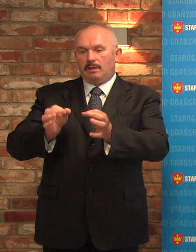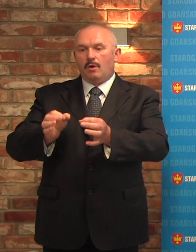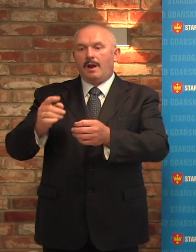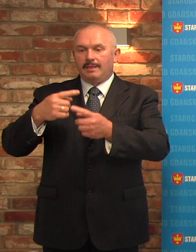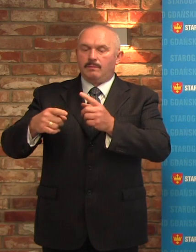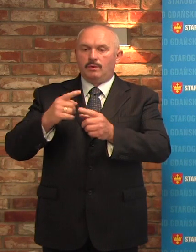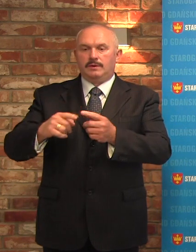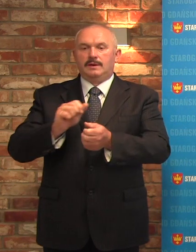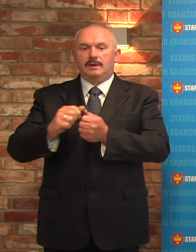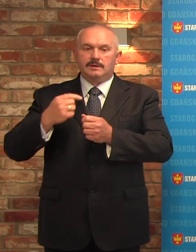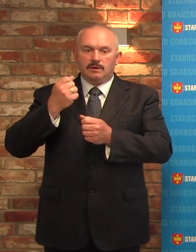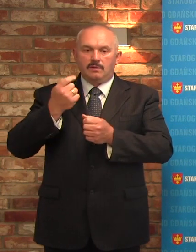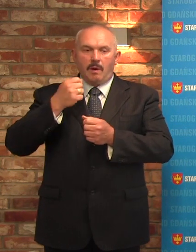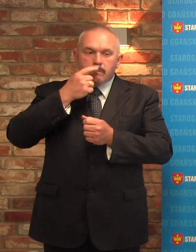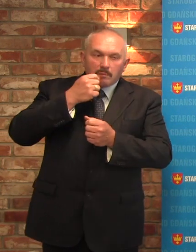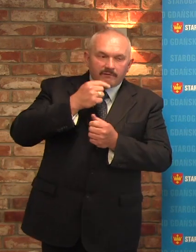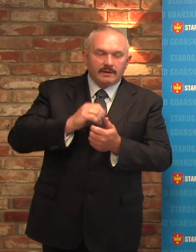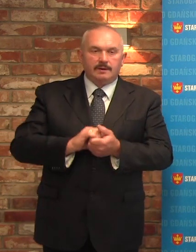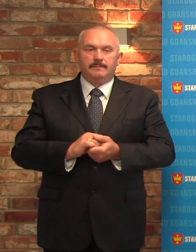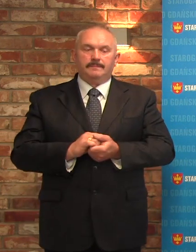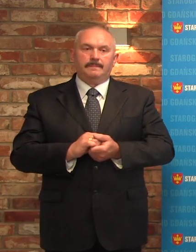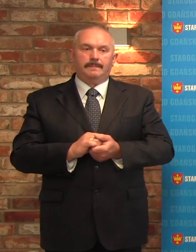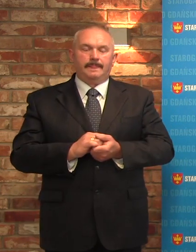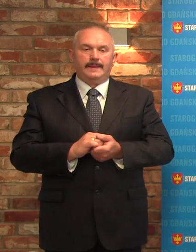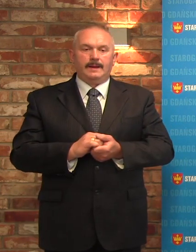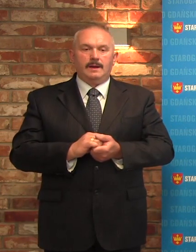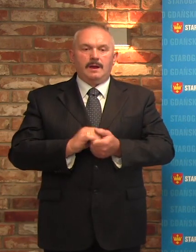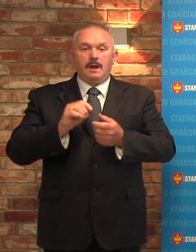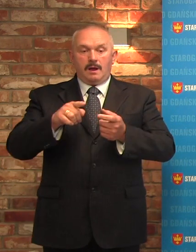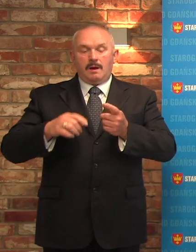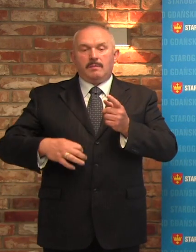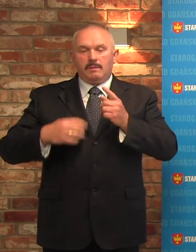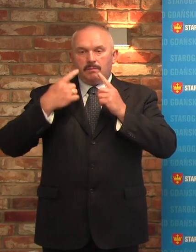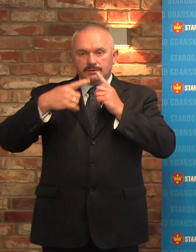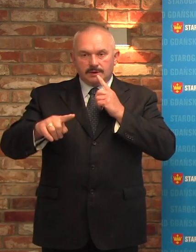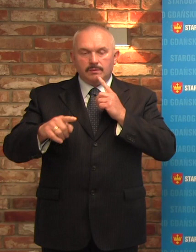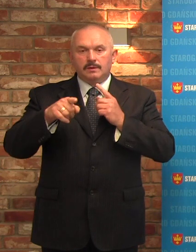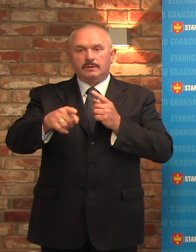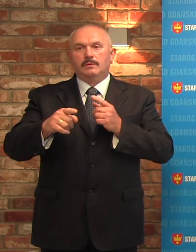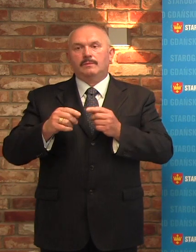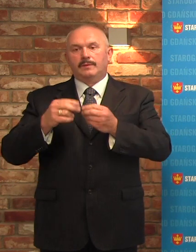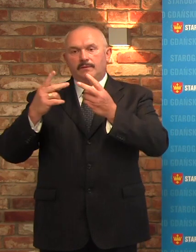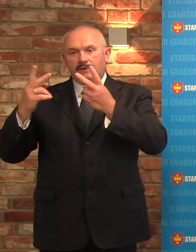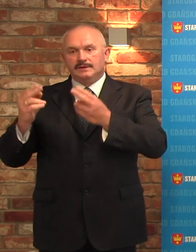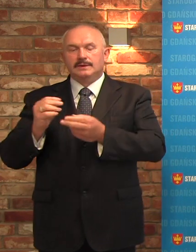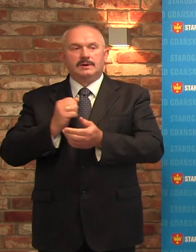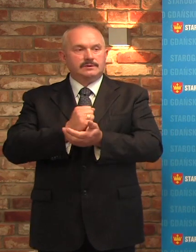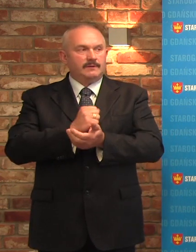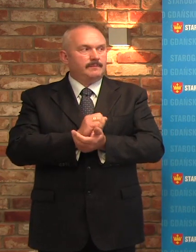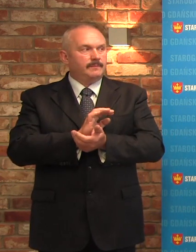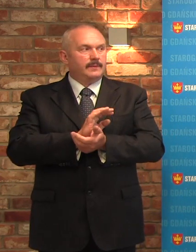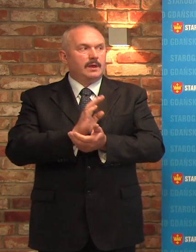polityki. Pan poseł na konferencji prasowej